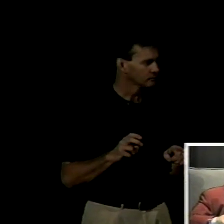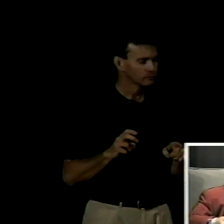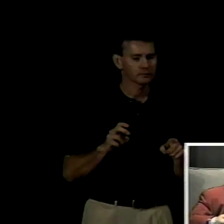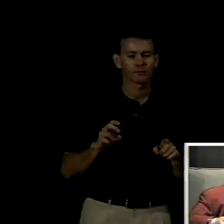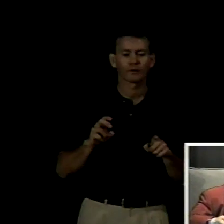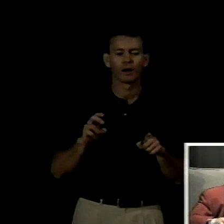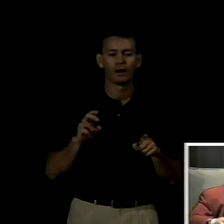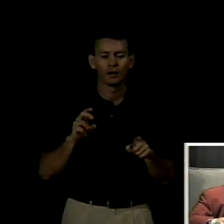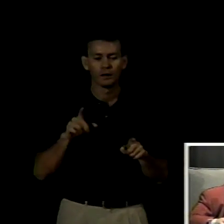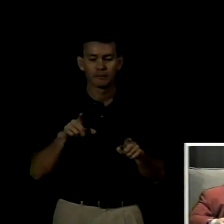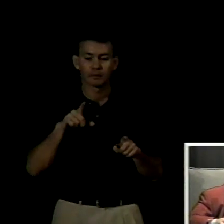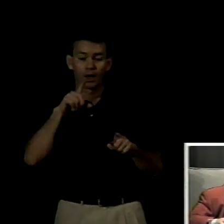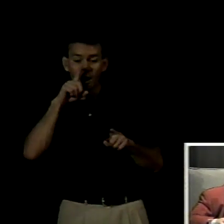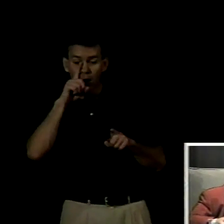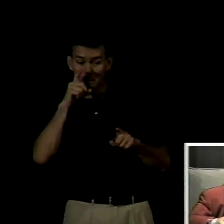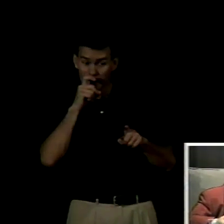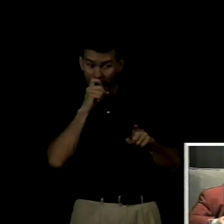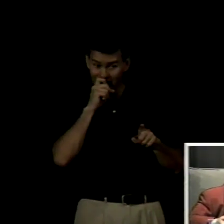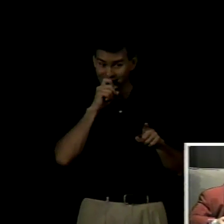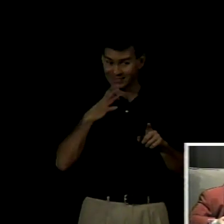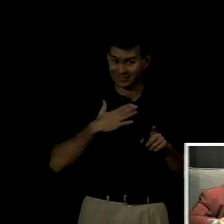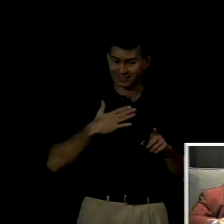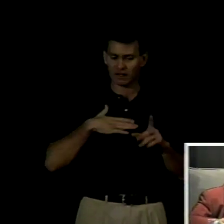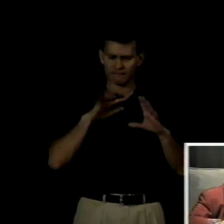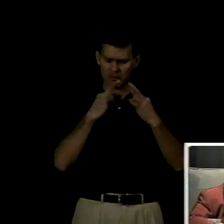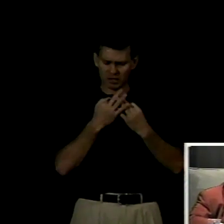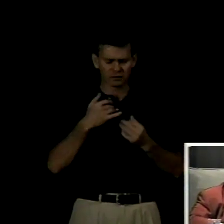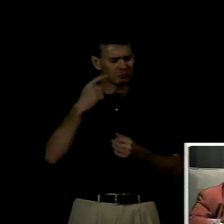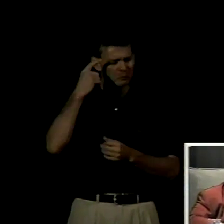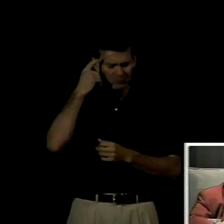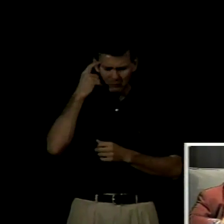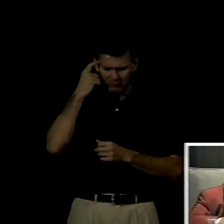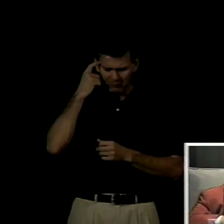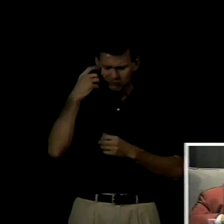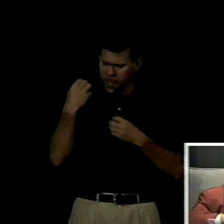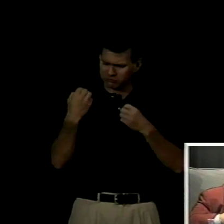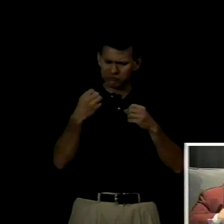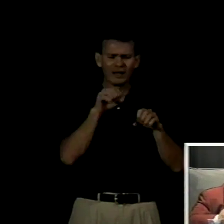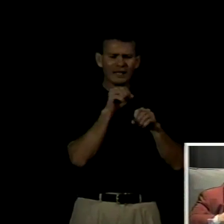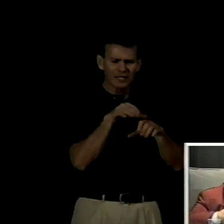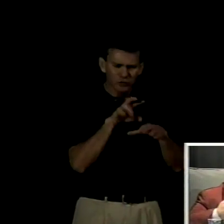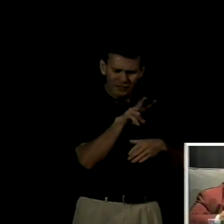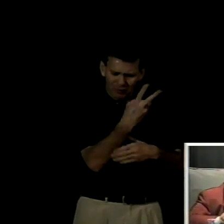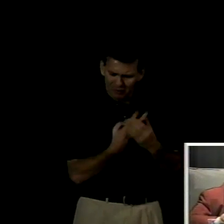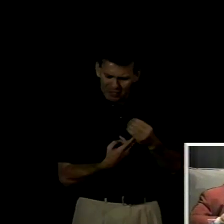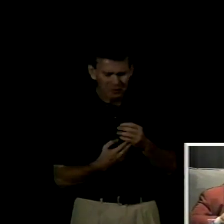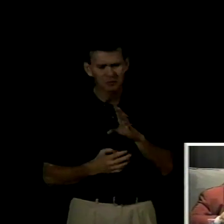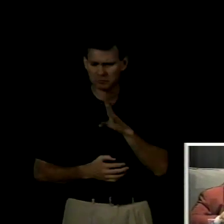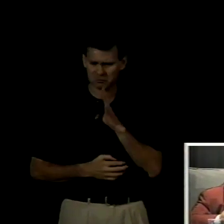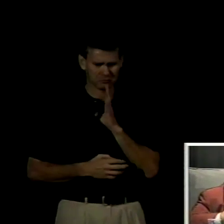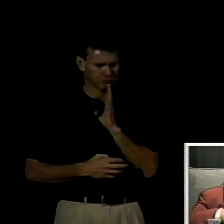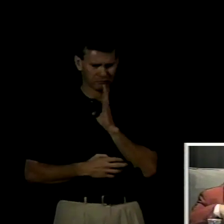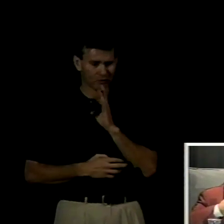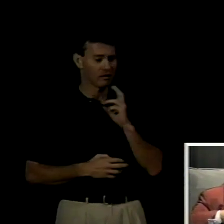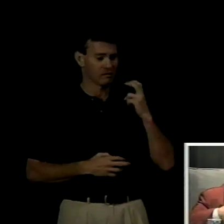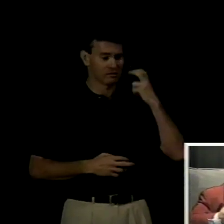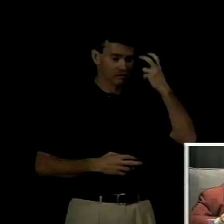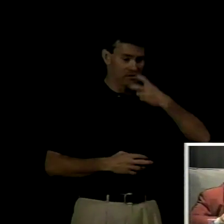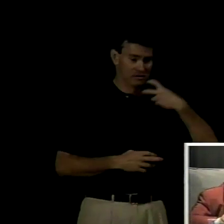una educación bilingüe para sus hijos de padres oyentes no sabían el lugar de la lengua de señas uruguaya ni siquiera la conocían